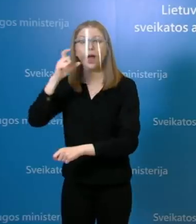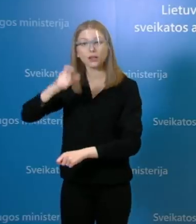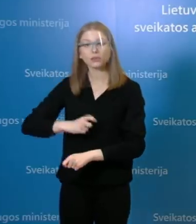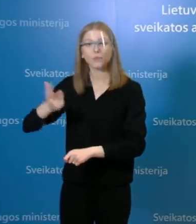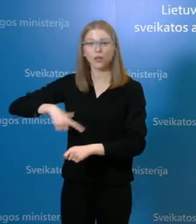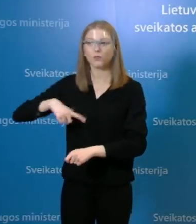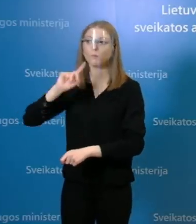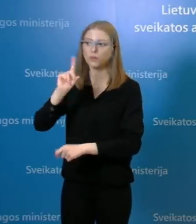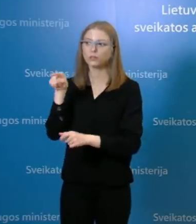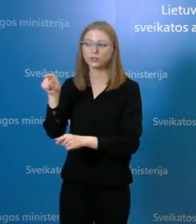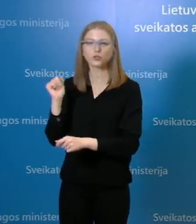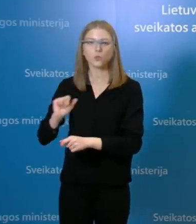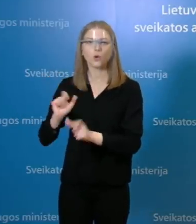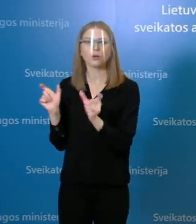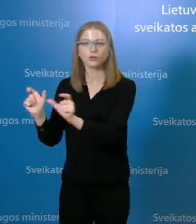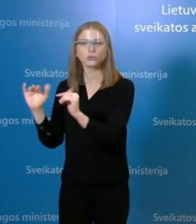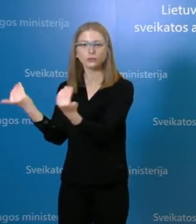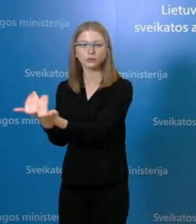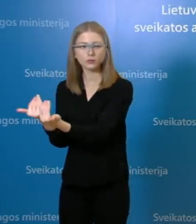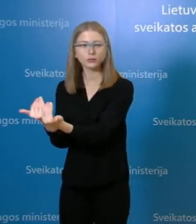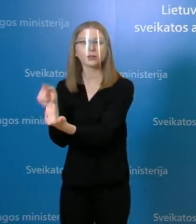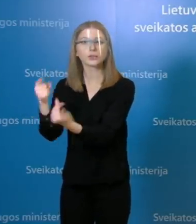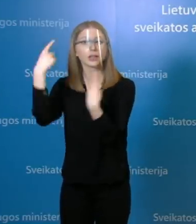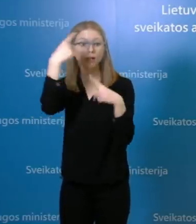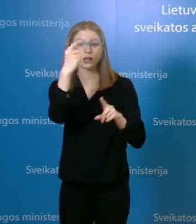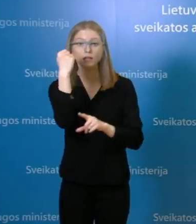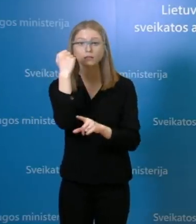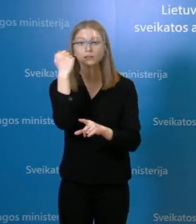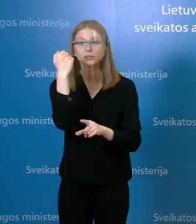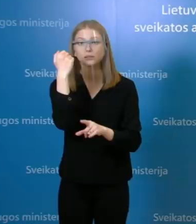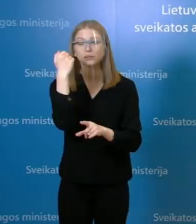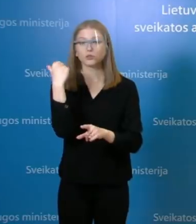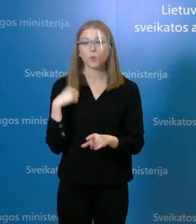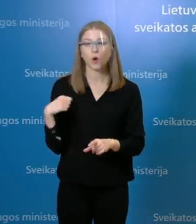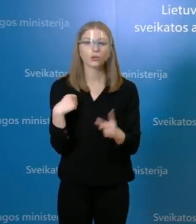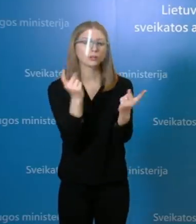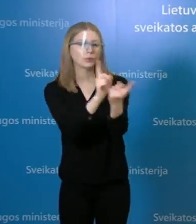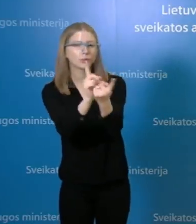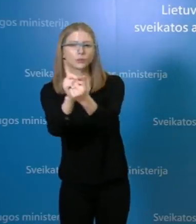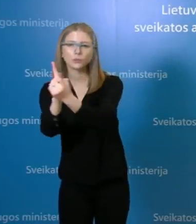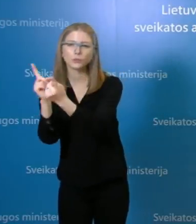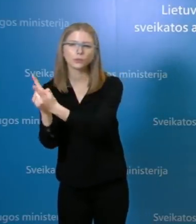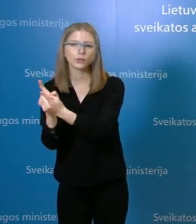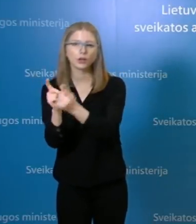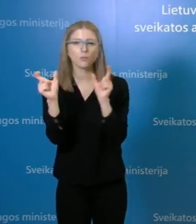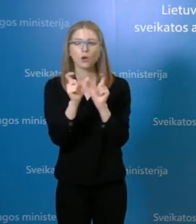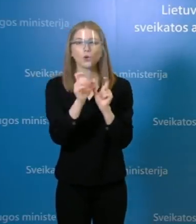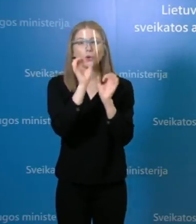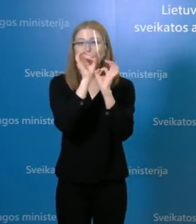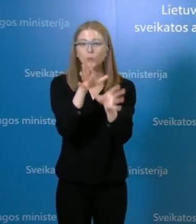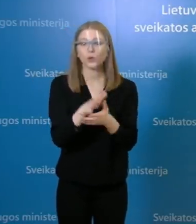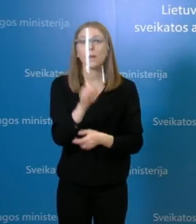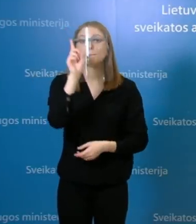šis asmo taip pat neturi sąlyčio su klientais prekybos centruo, tačiau